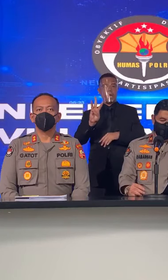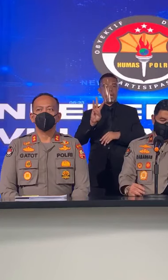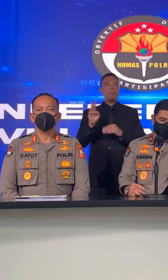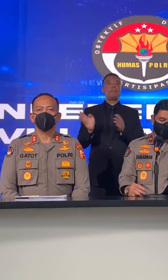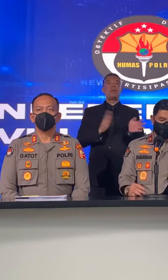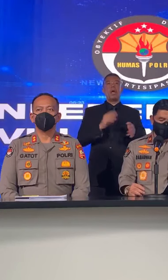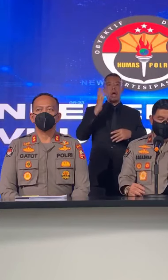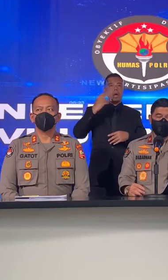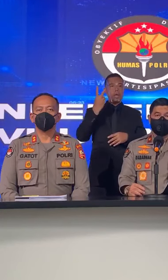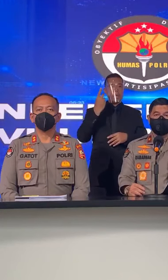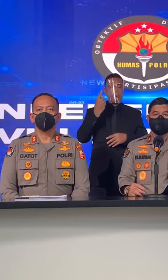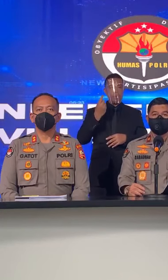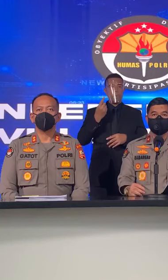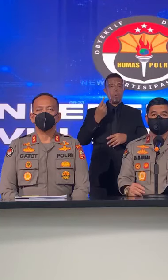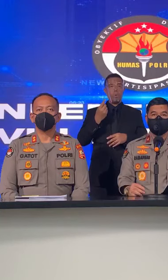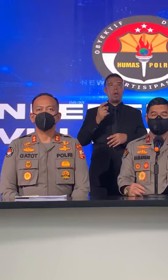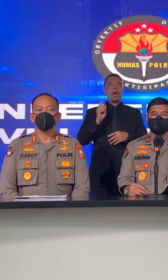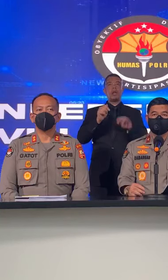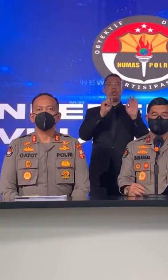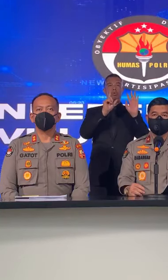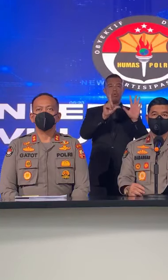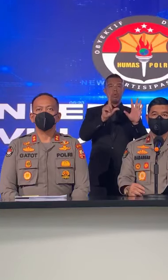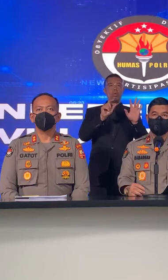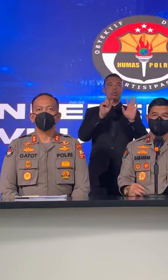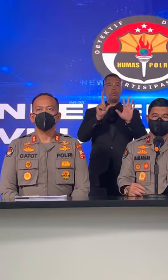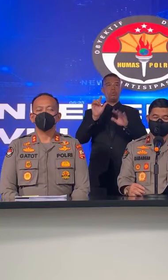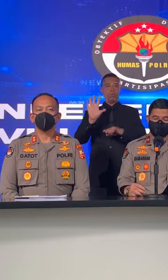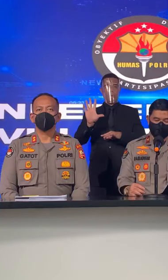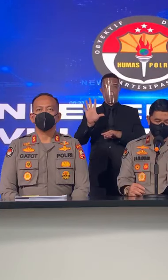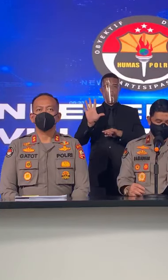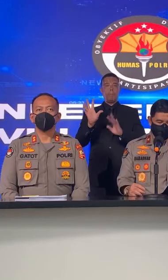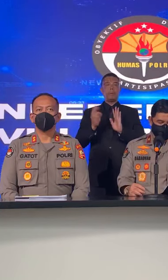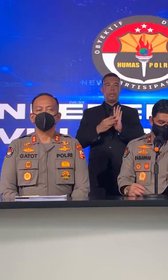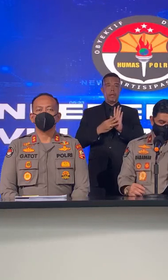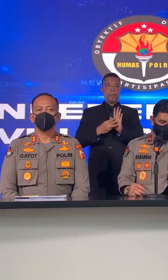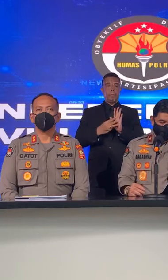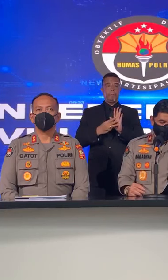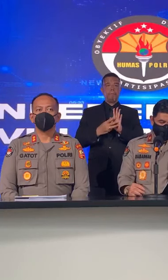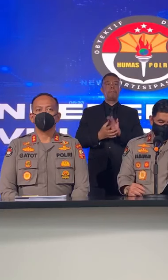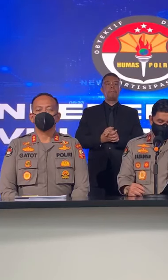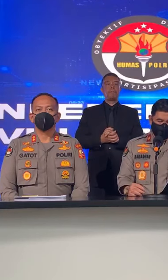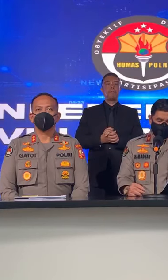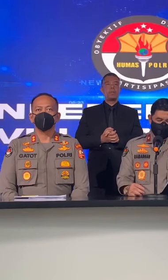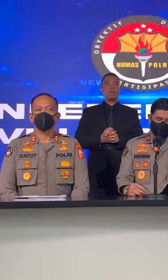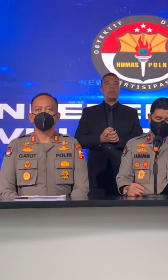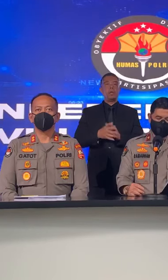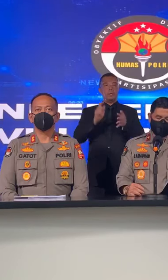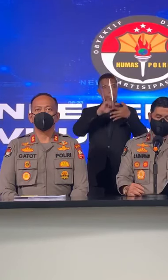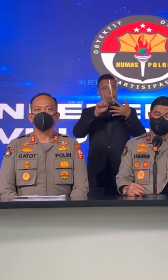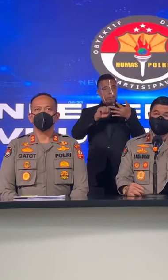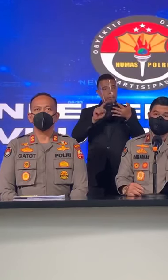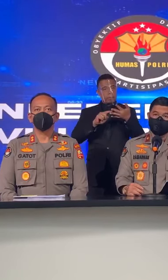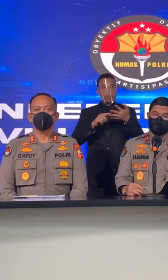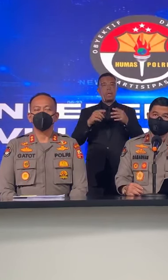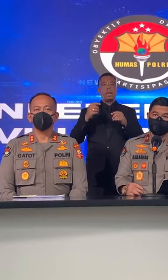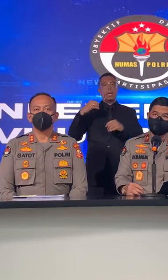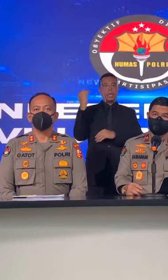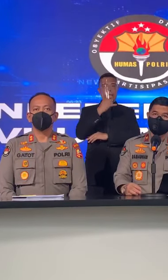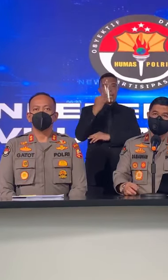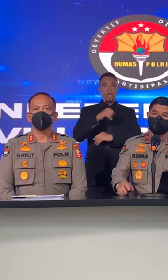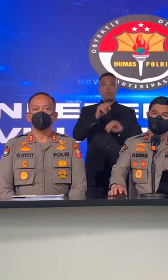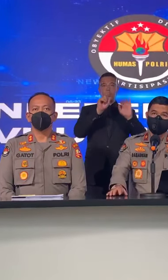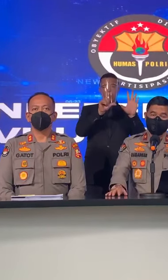sedangkan hari Rabunya 705 kejadian. Dengan rincian kejahatan